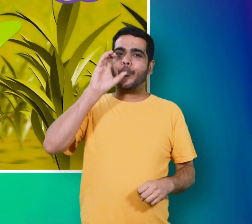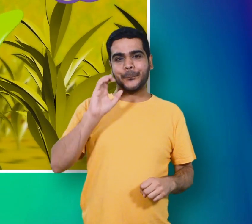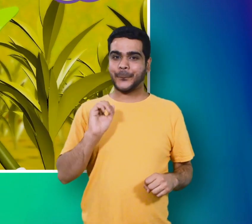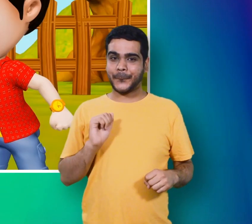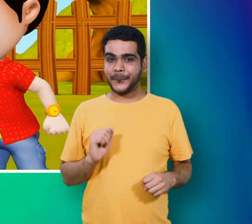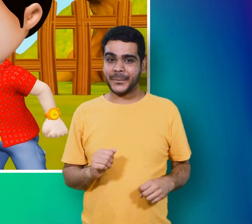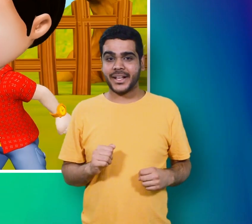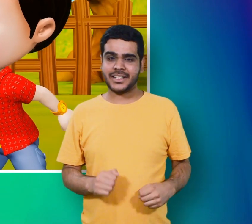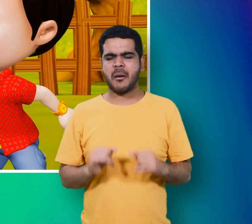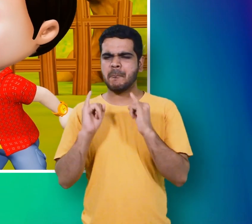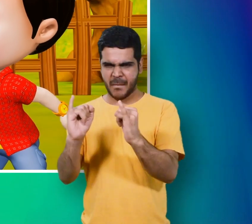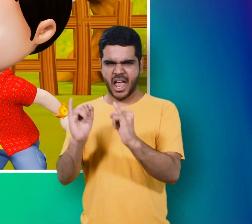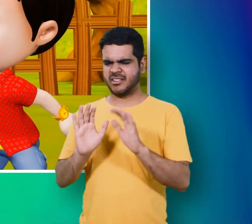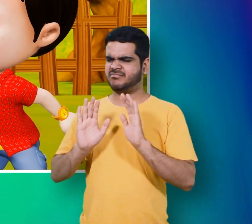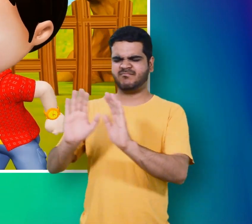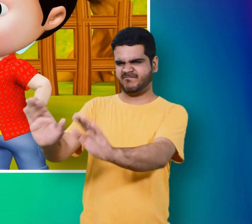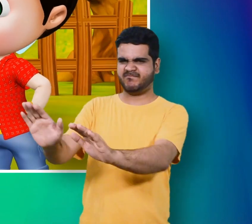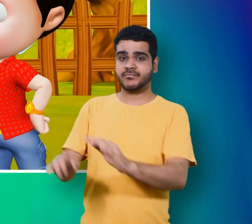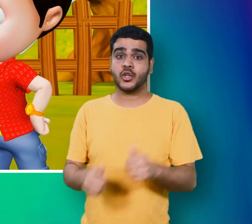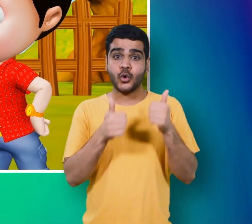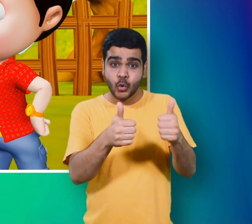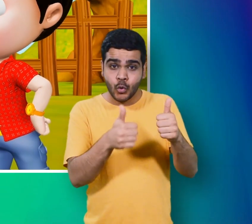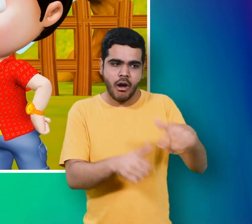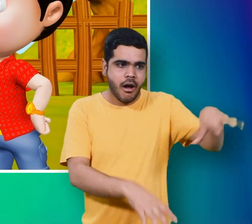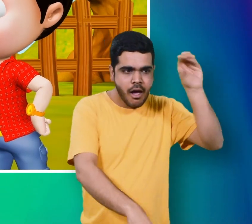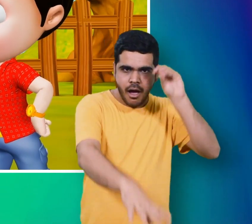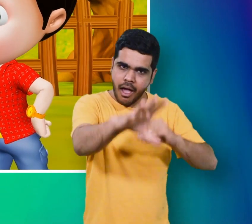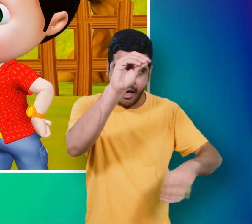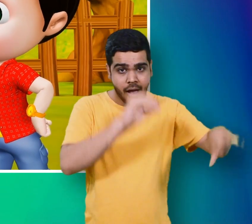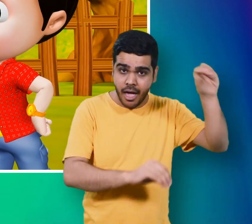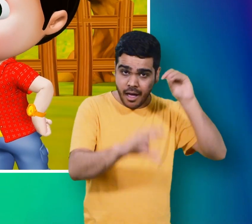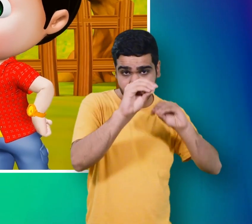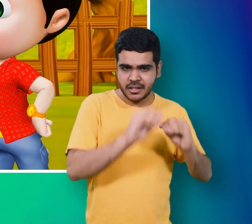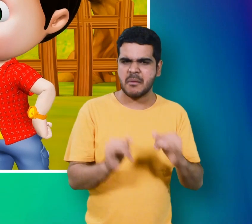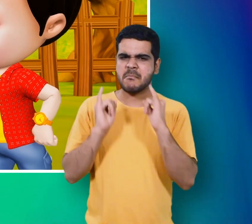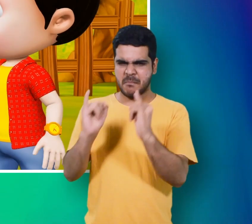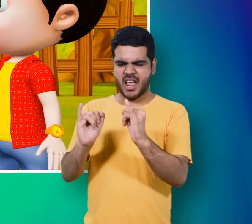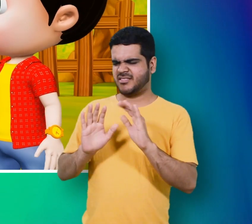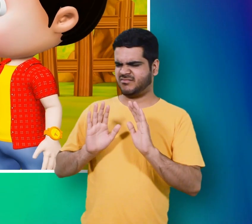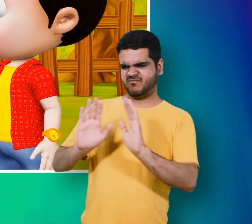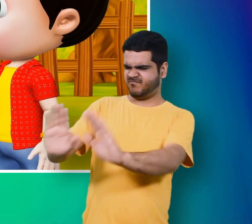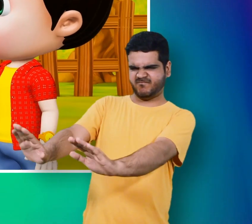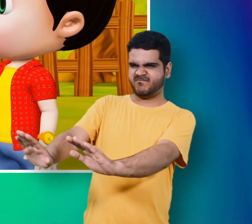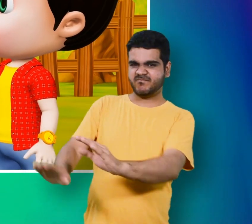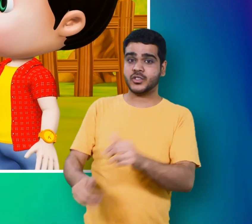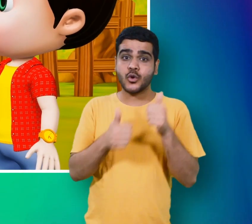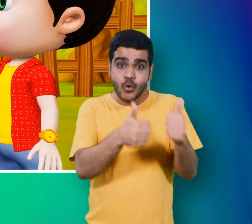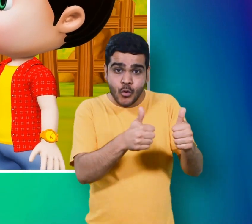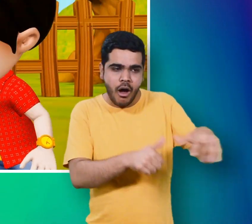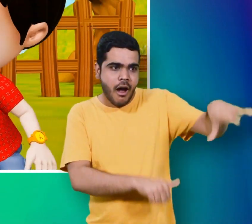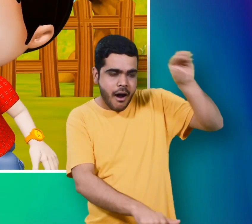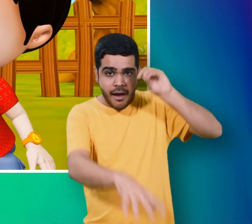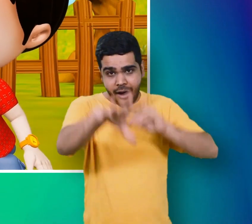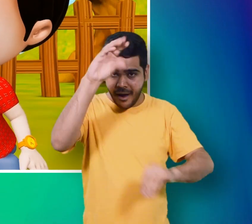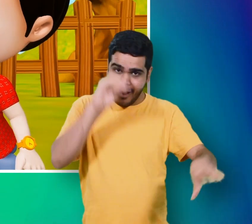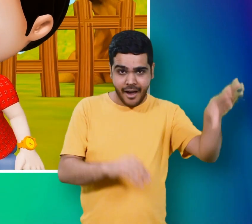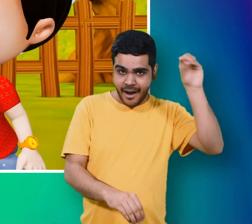बुरी बाते छोड़ो अच्छी बाते सीख बुरी बाते छोड़ो अच्छी बाते